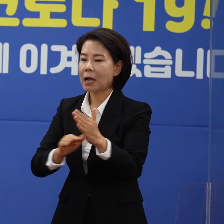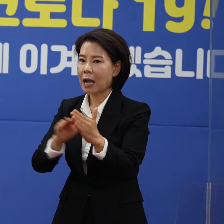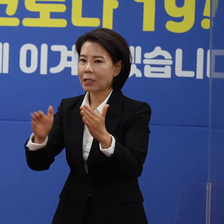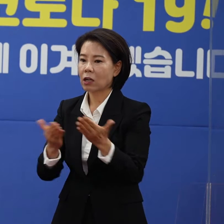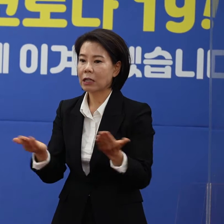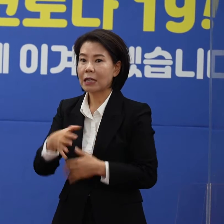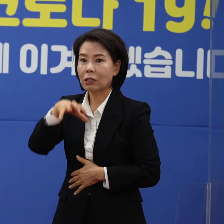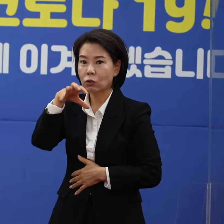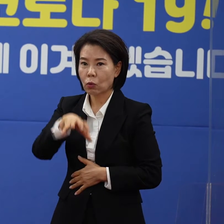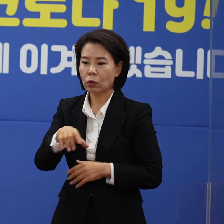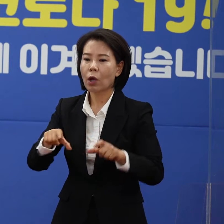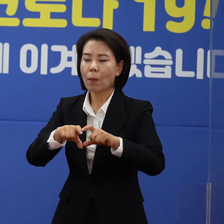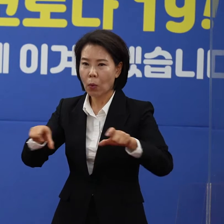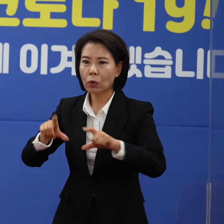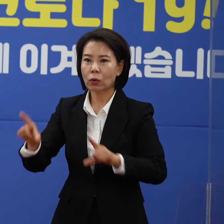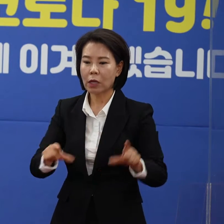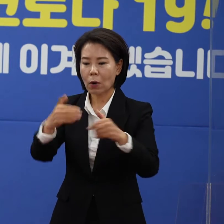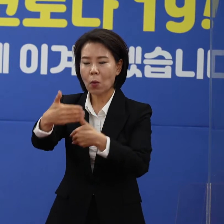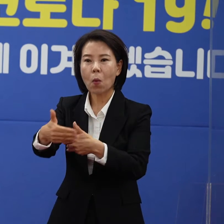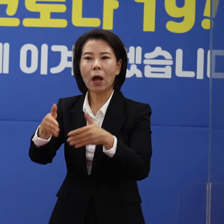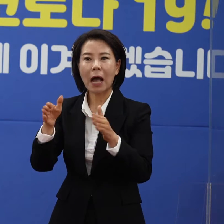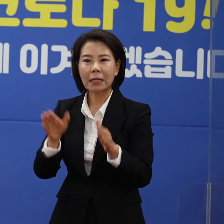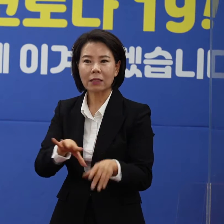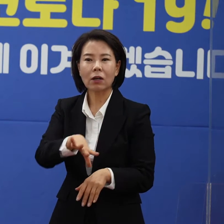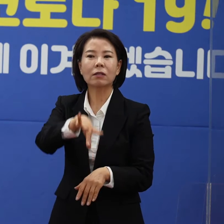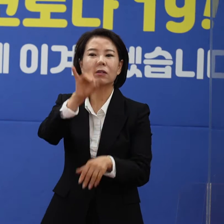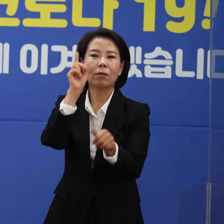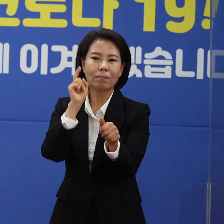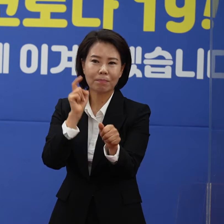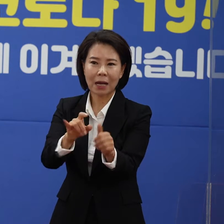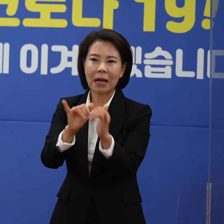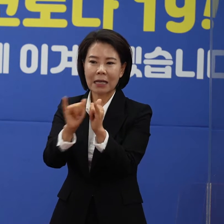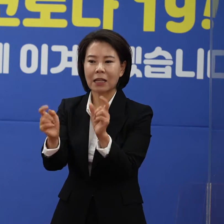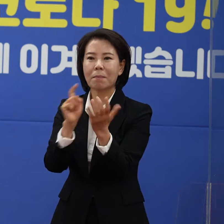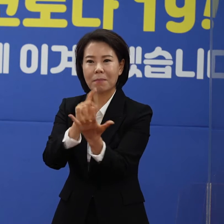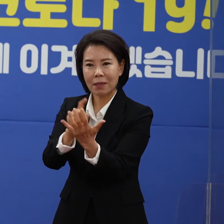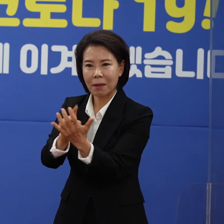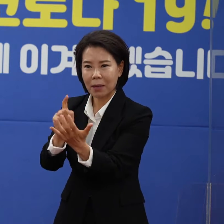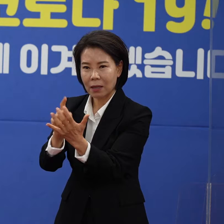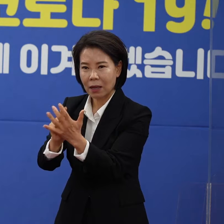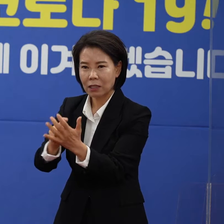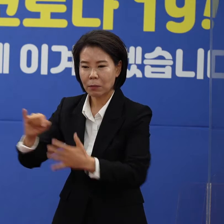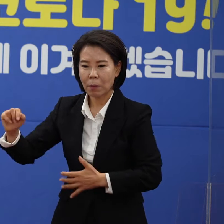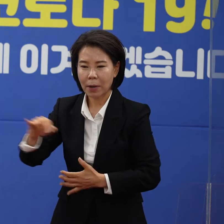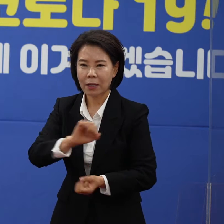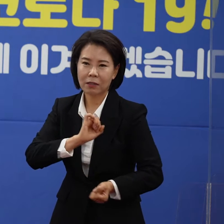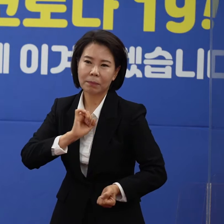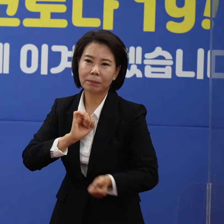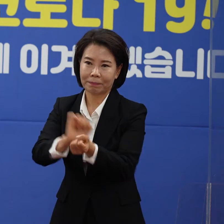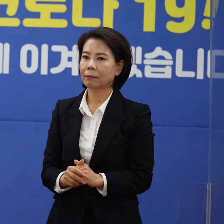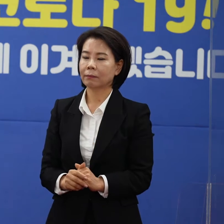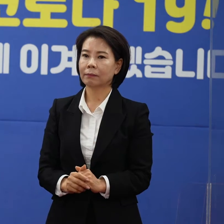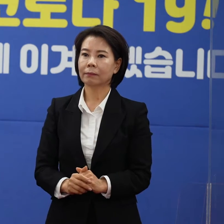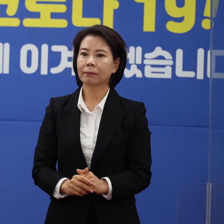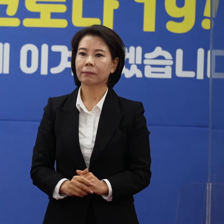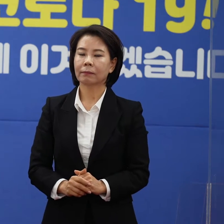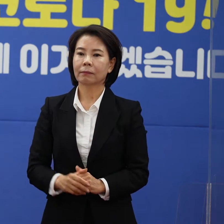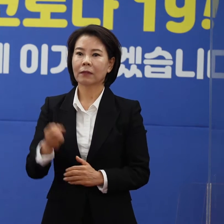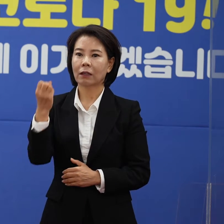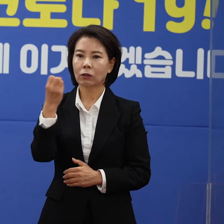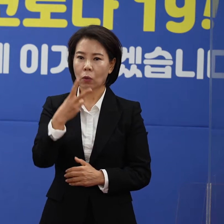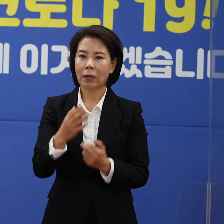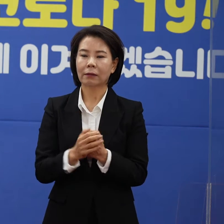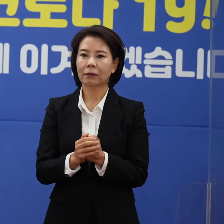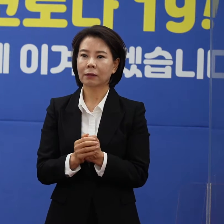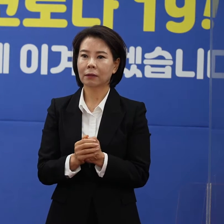직장 등 일상 공간에서 선행 확진자와 만남 등을 통해서 바이러스가 전파된 것으로 추정됩니다. 그리고 우리